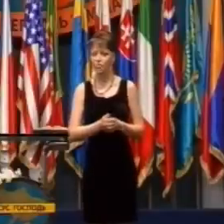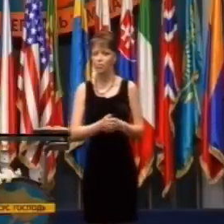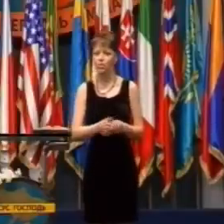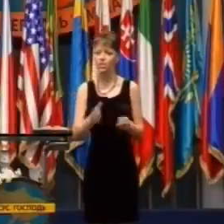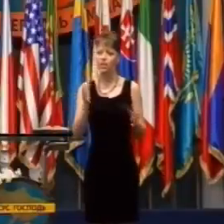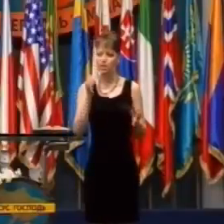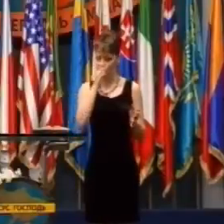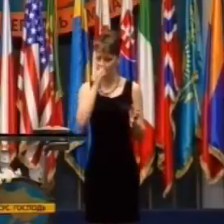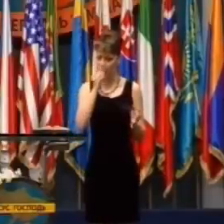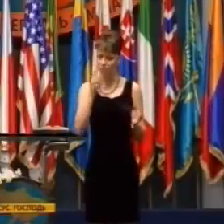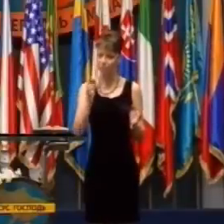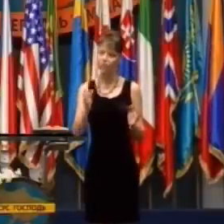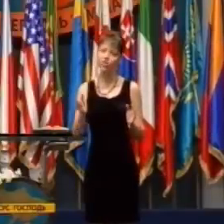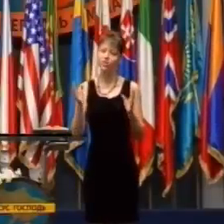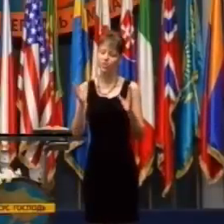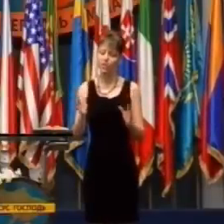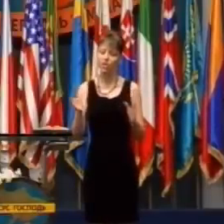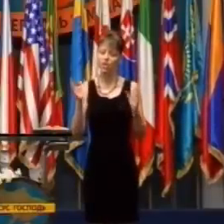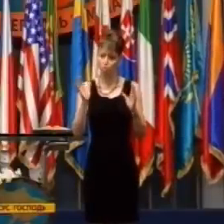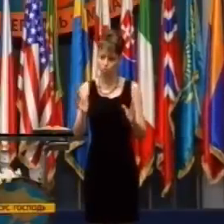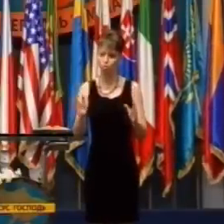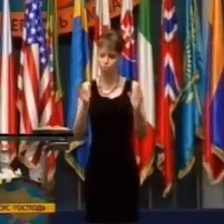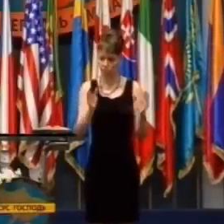prišla domov neskoro v noci